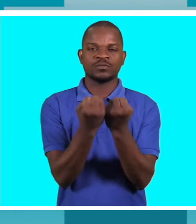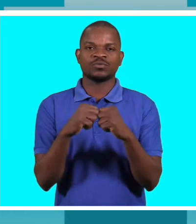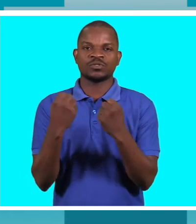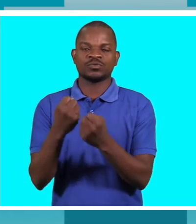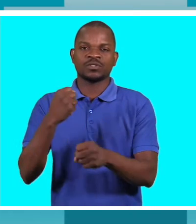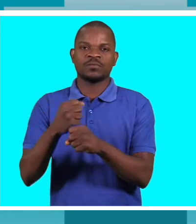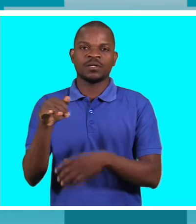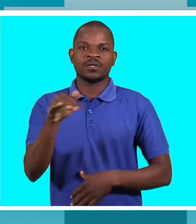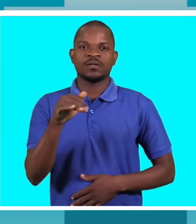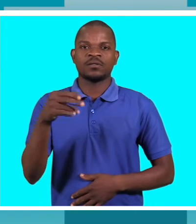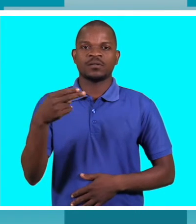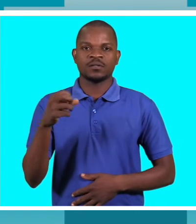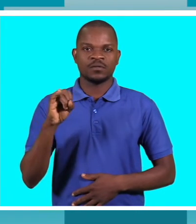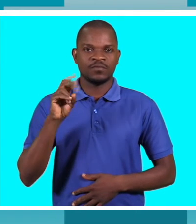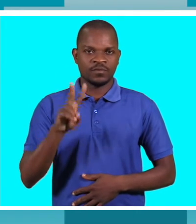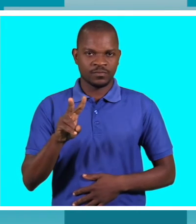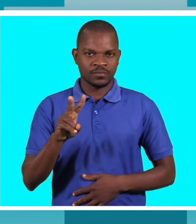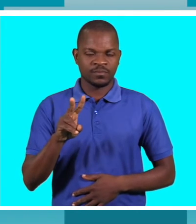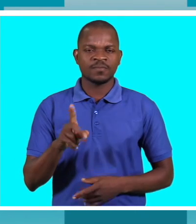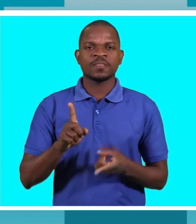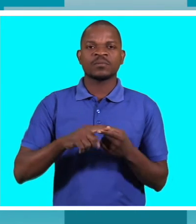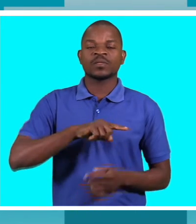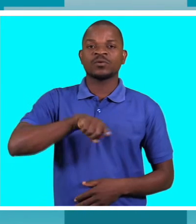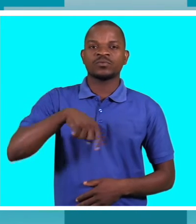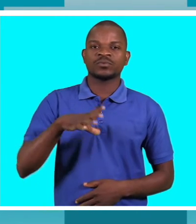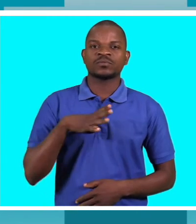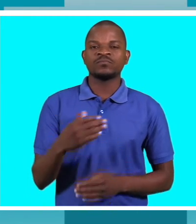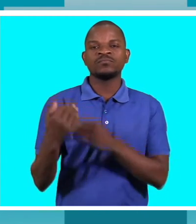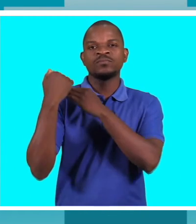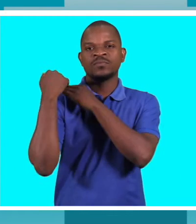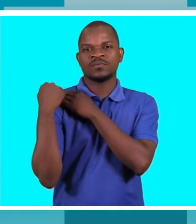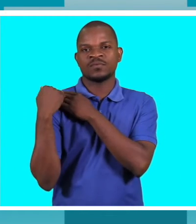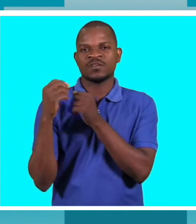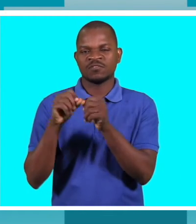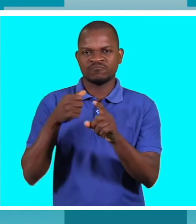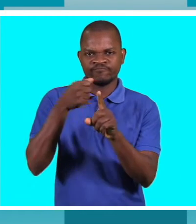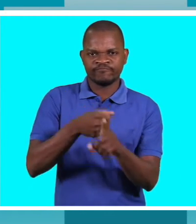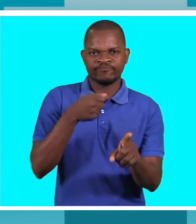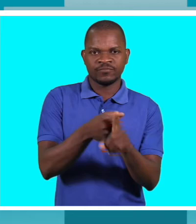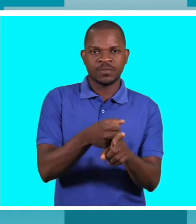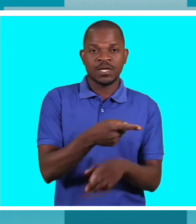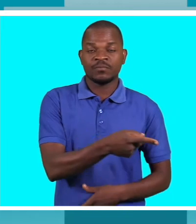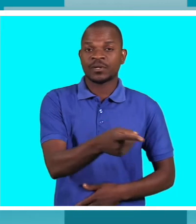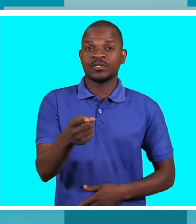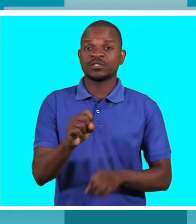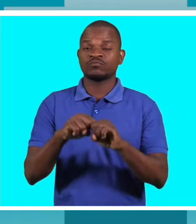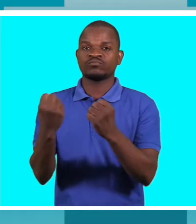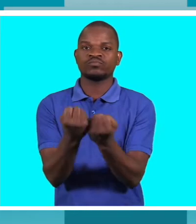HIV. Fundamentalmente, é nosso papel é advocar que cada implementador de resposta ao HIV tenha consigo